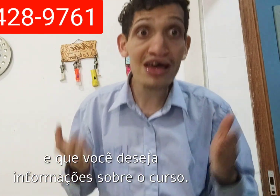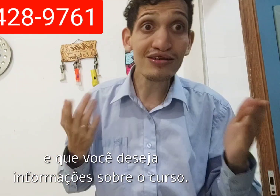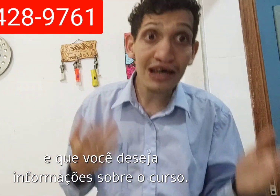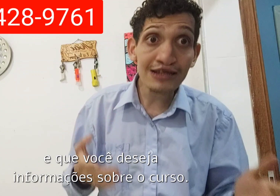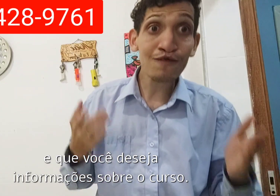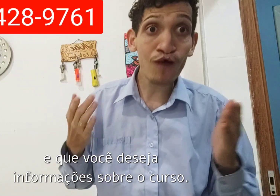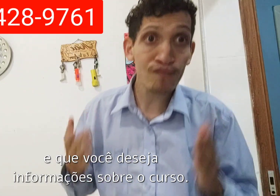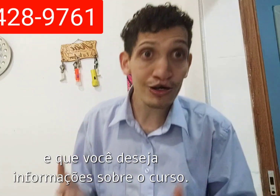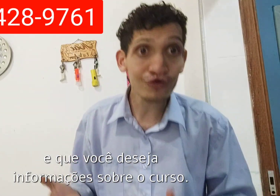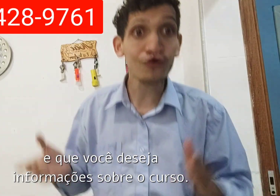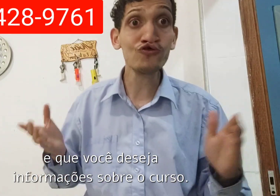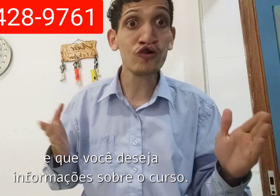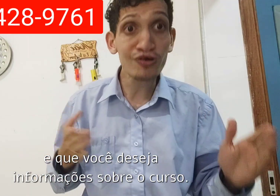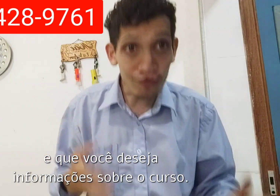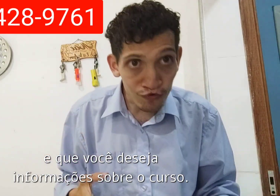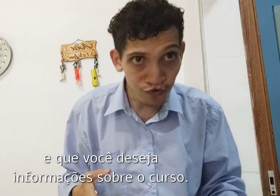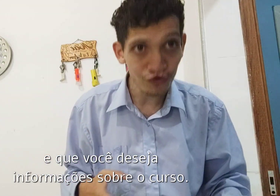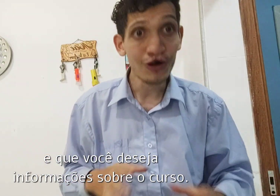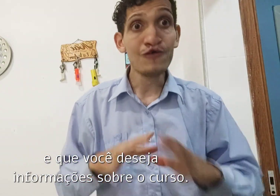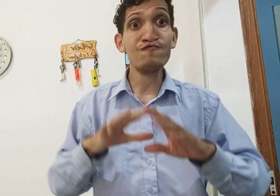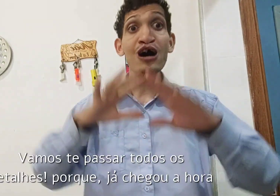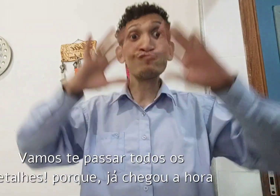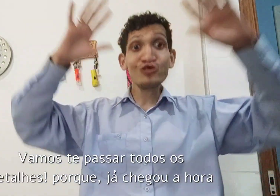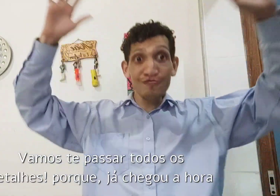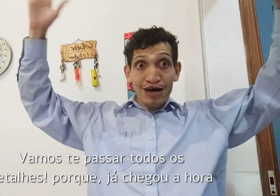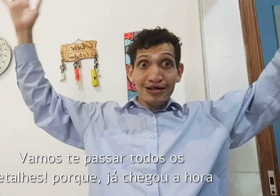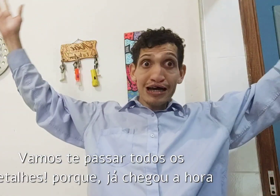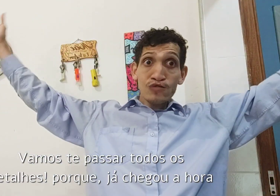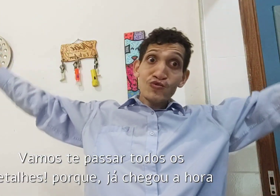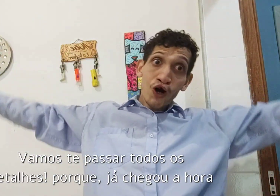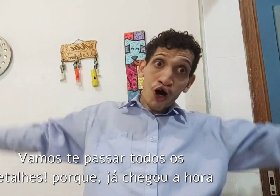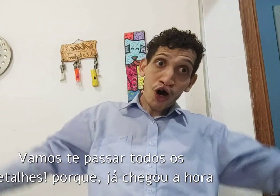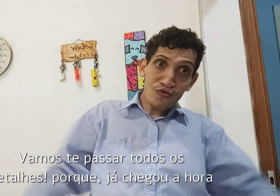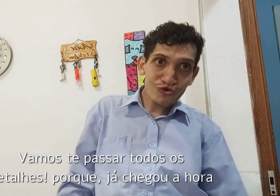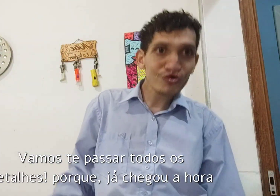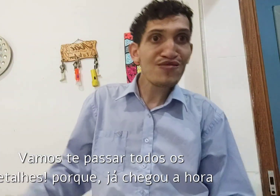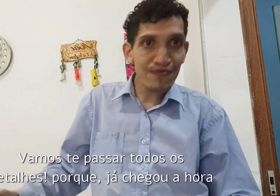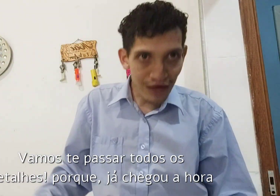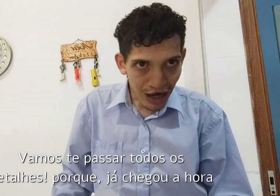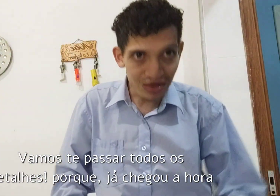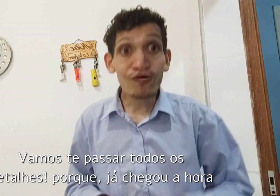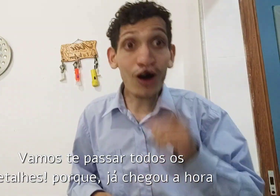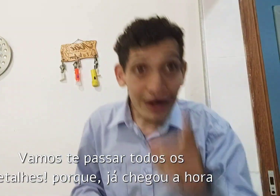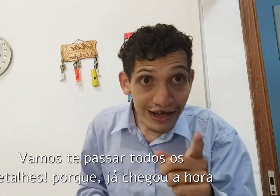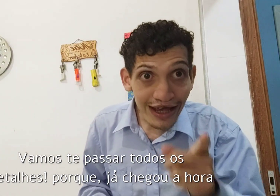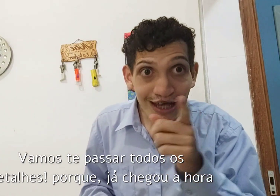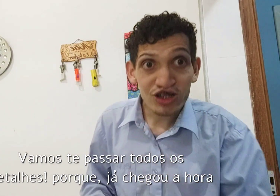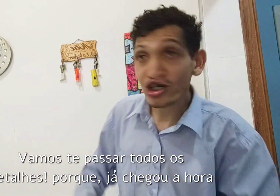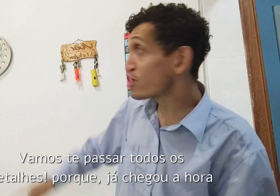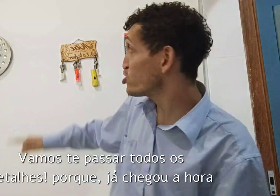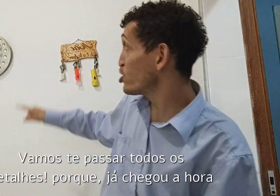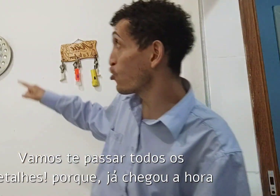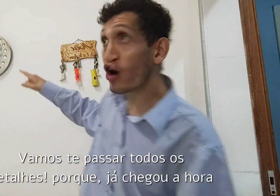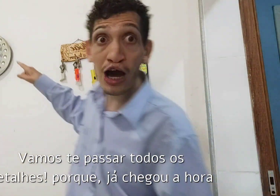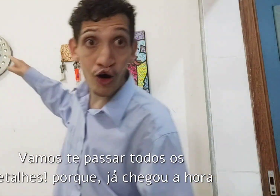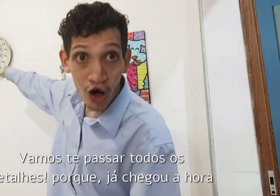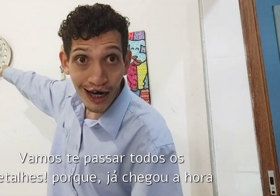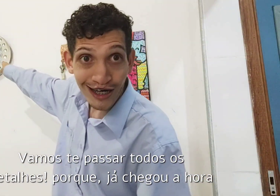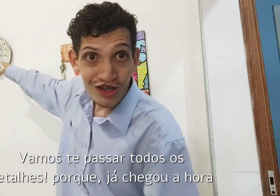deseja informações sobre o curso. Vamos passar todos os detalhes. Porque já chegou a hora,